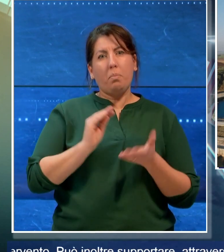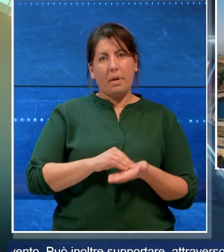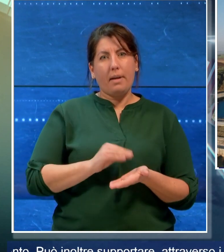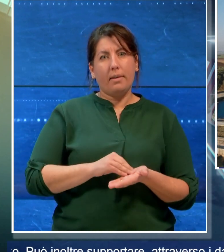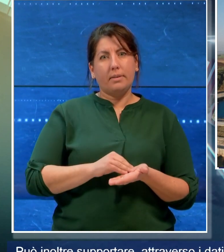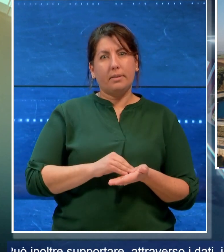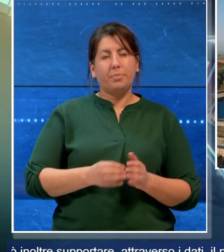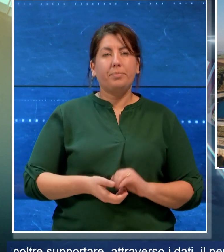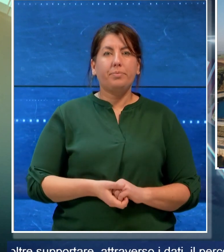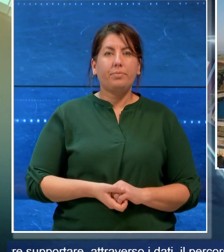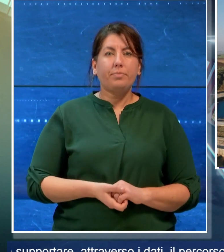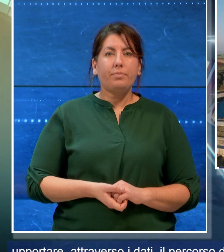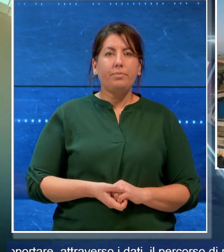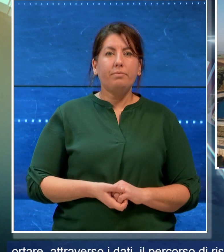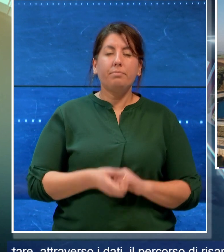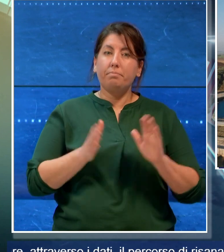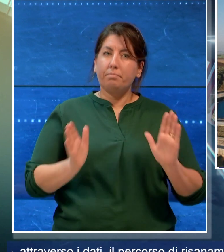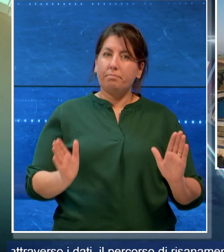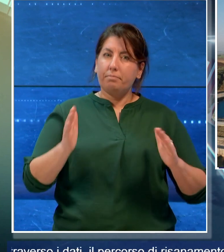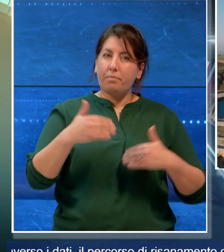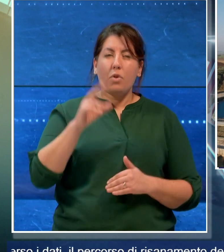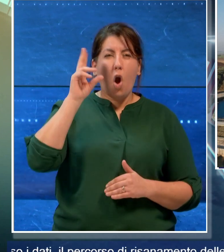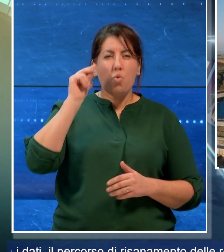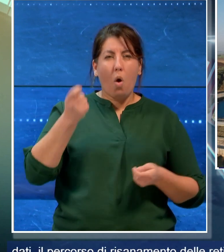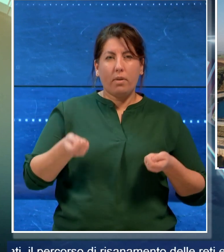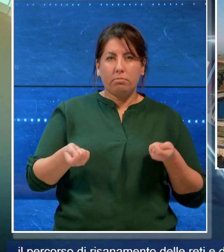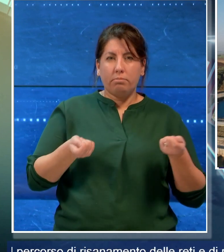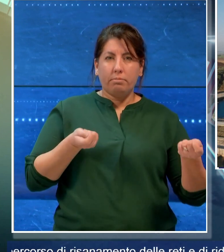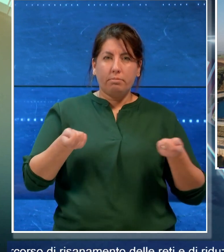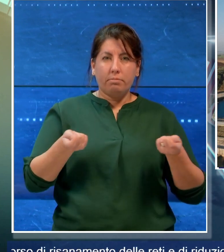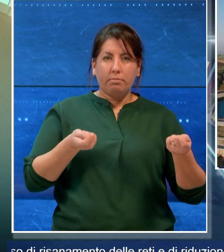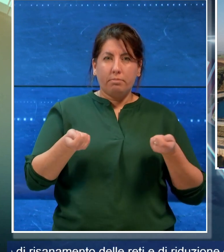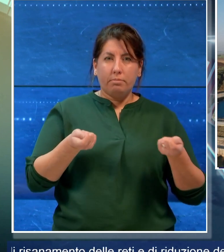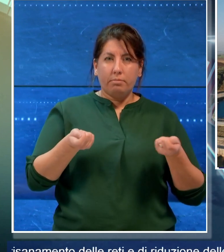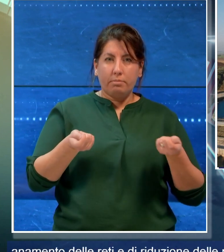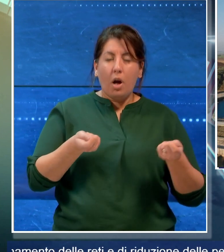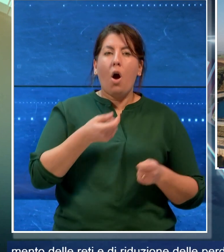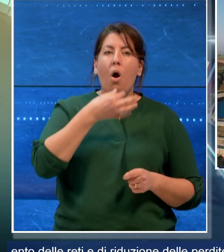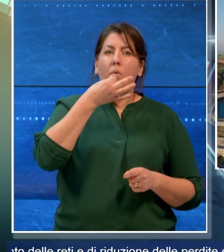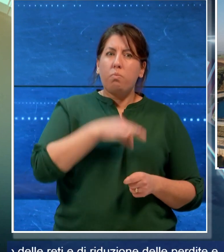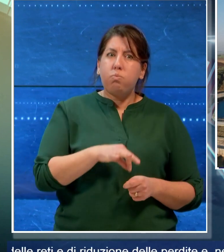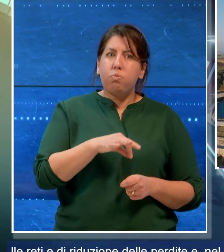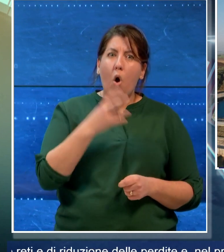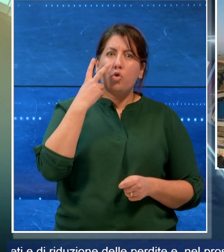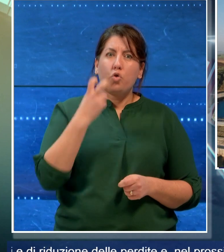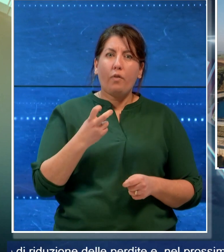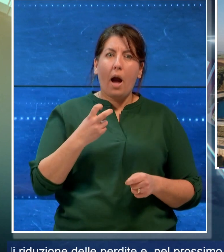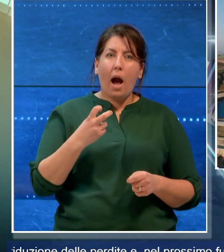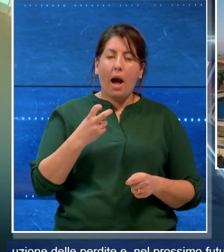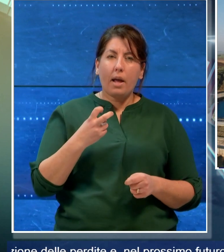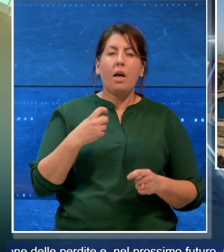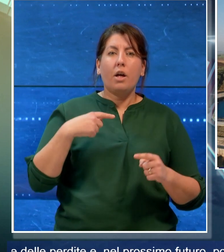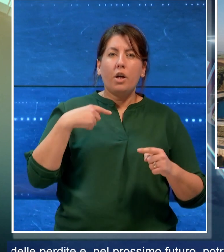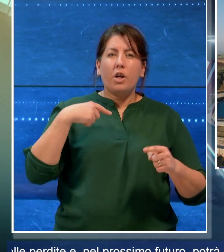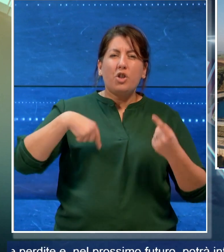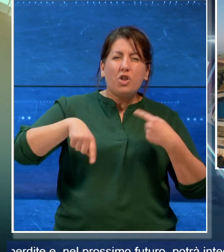La nuova cabina di regia è in grado di tracciare l'intero ciclo delle